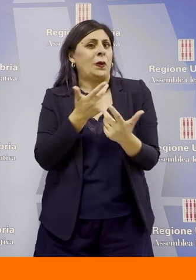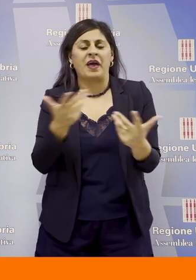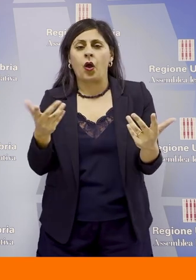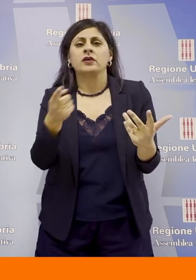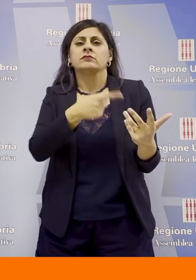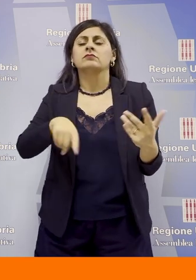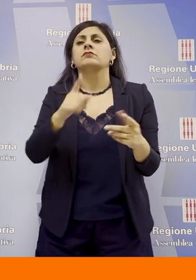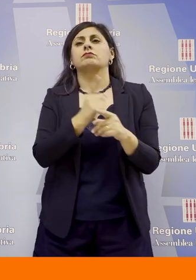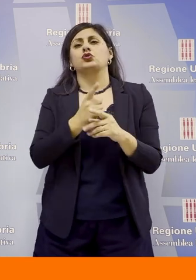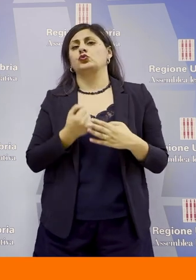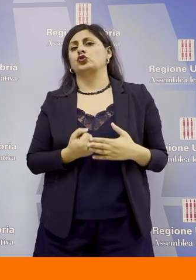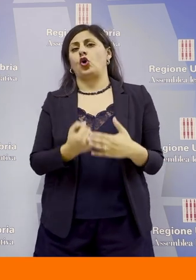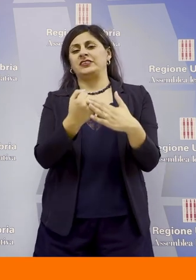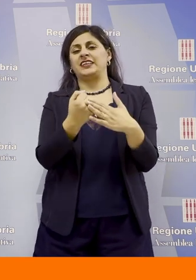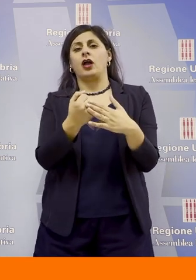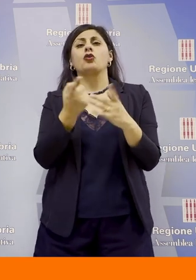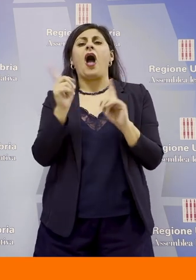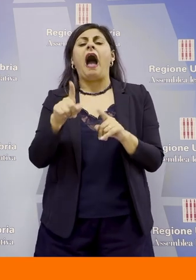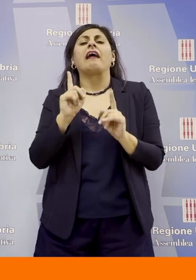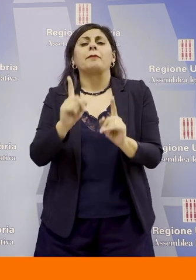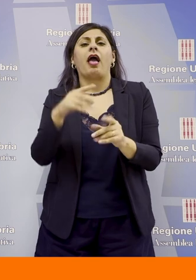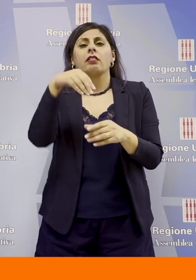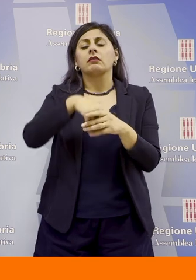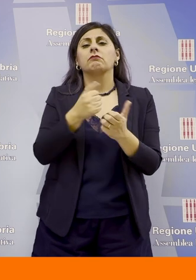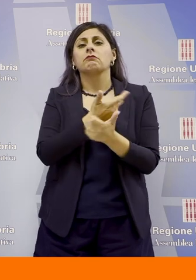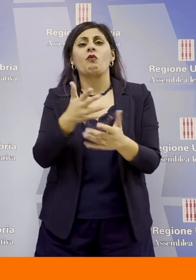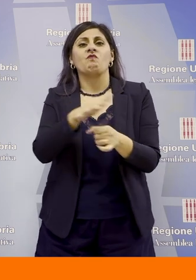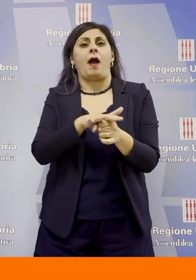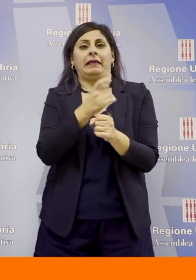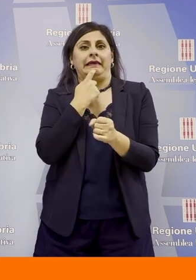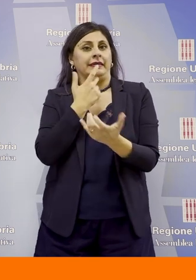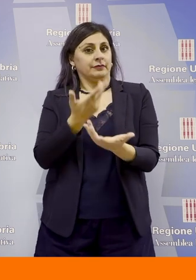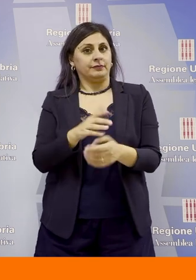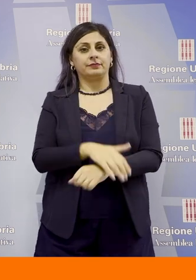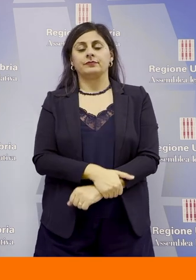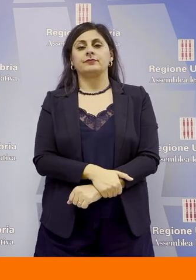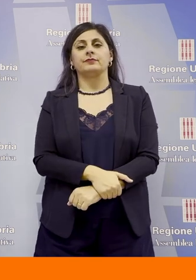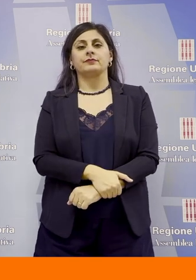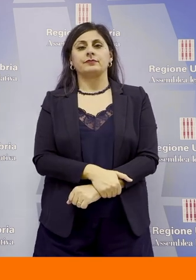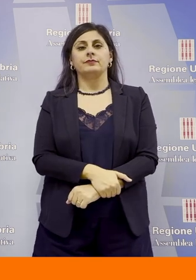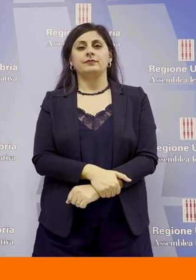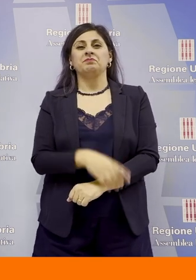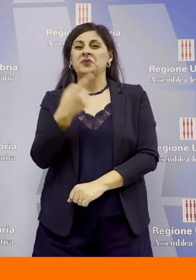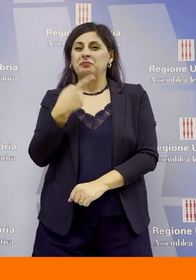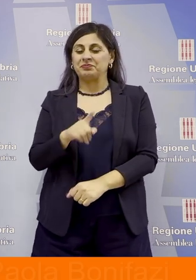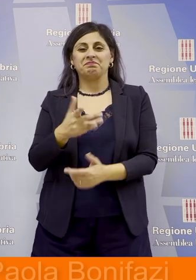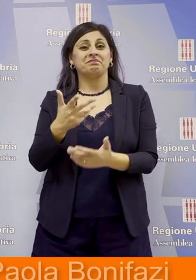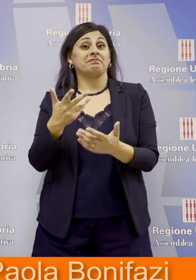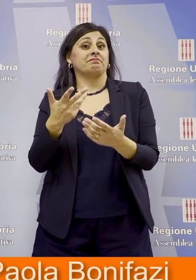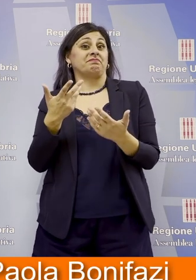necessitano il sostegno in base alla composizione anche della famiglia stessa per questa edizione è tutto vi